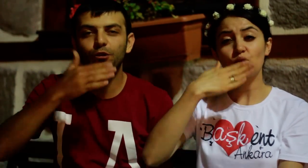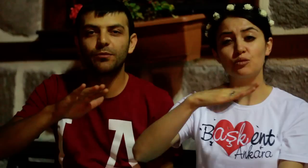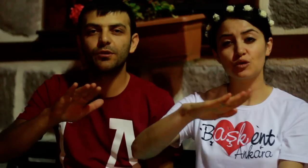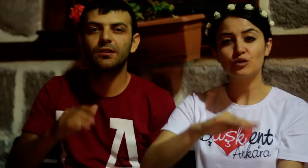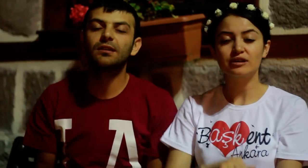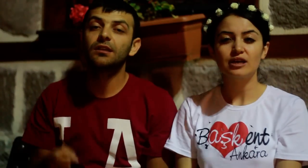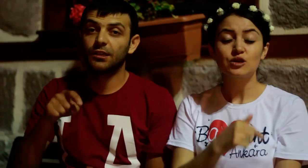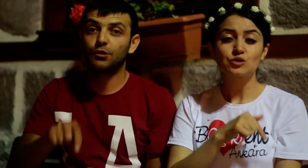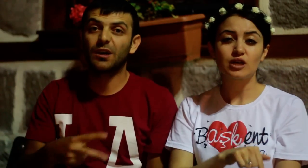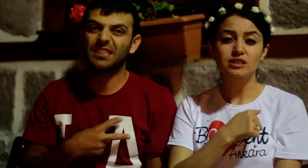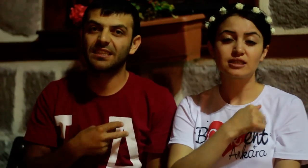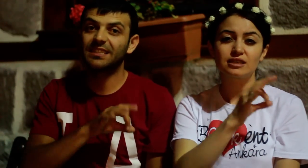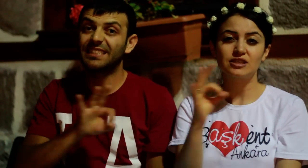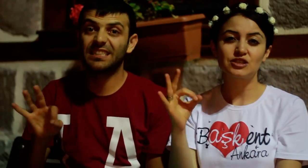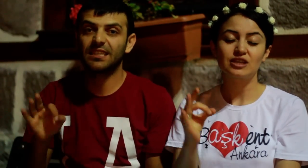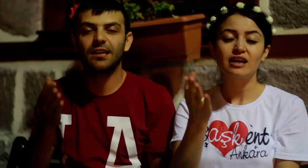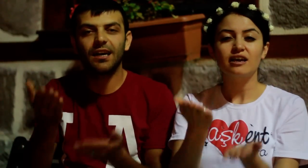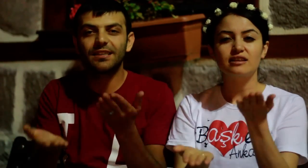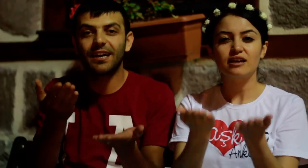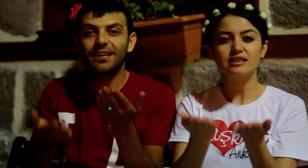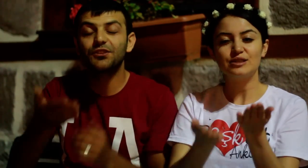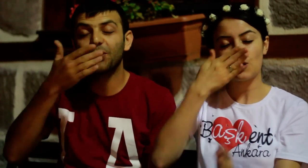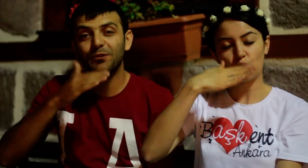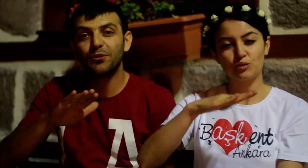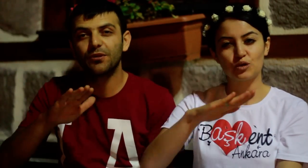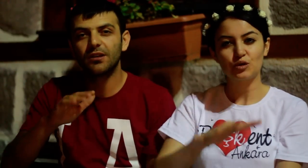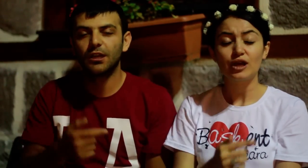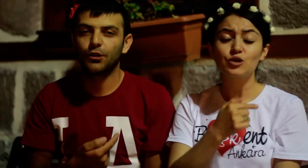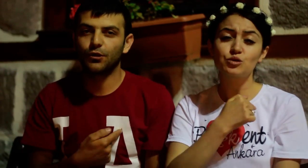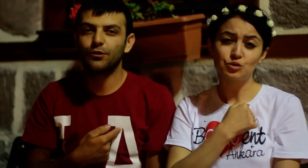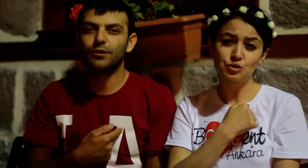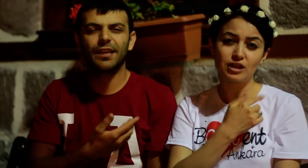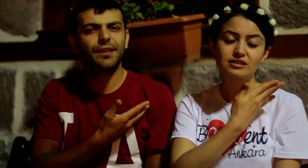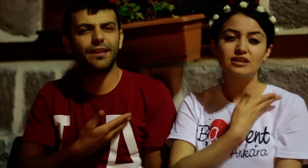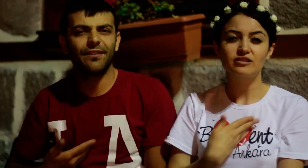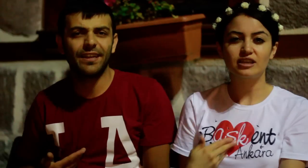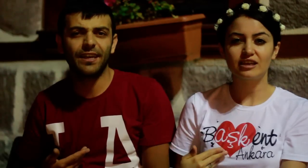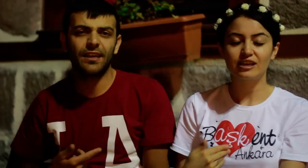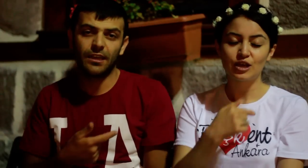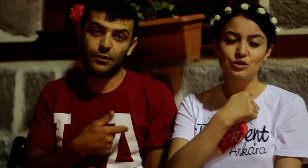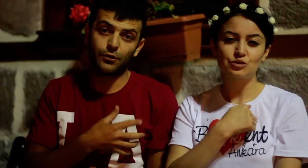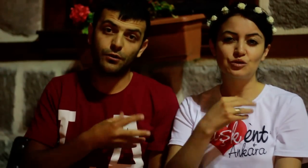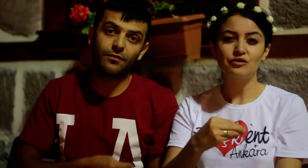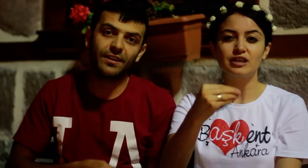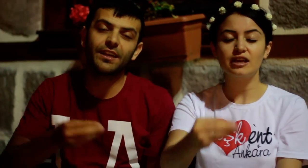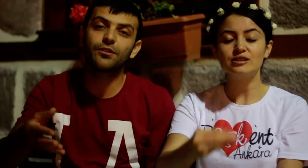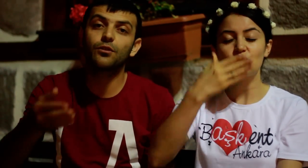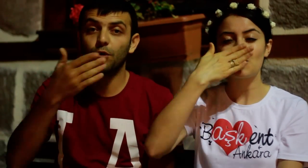mu Şu aşkın hiç adaleti yok mu Gönülden sevene gönül veren yok